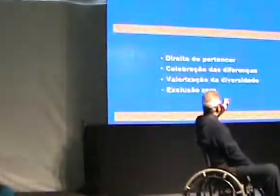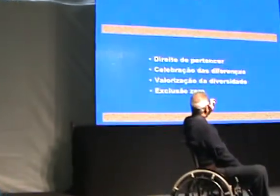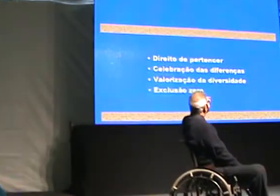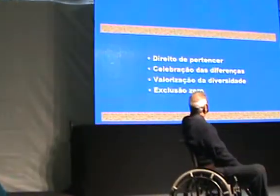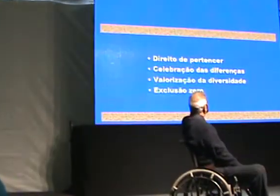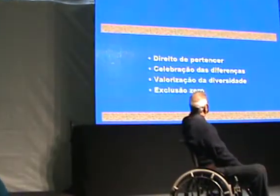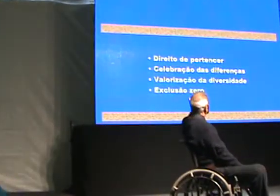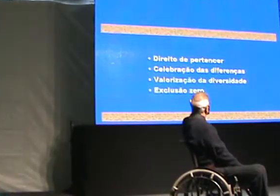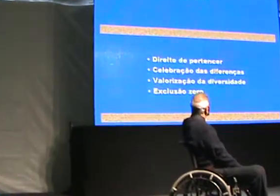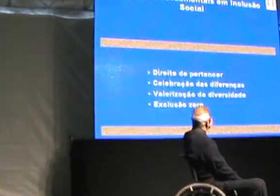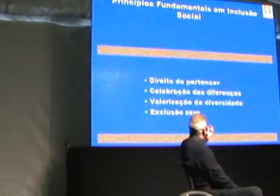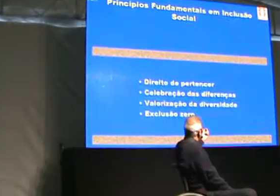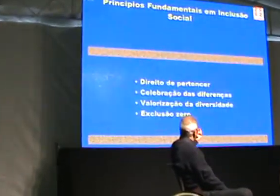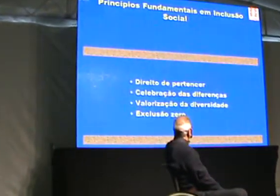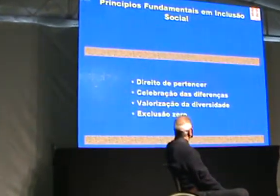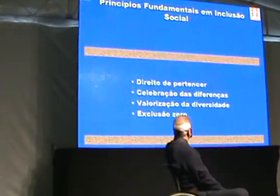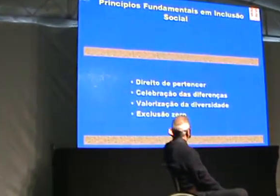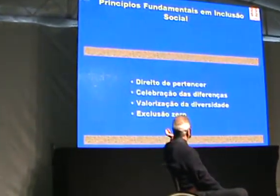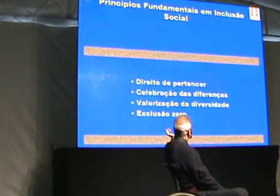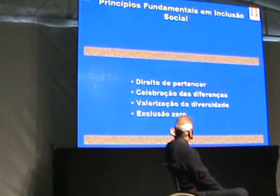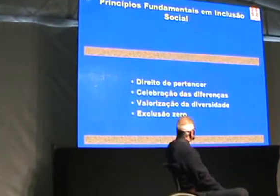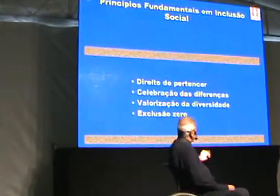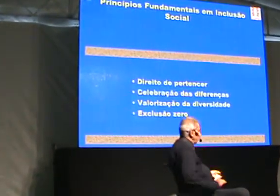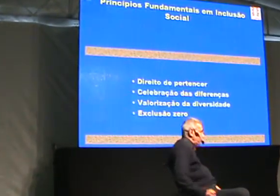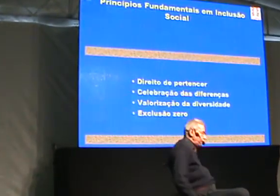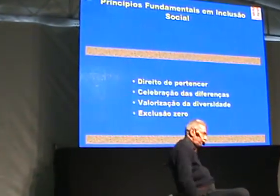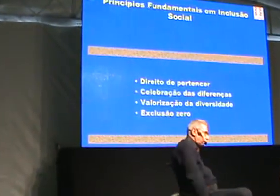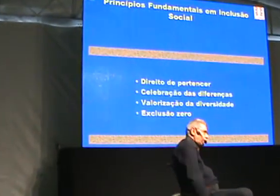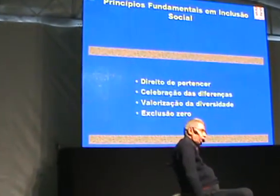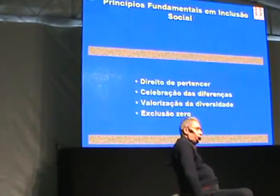Princípios da inclusão. Direito de pertencer.